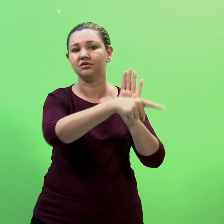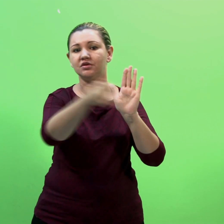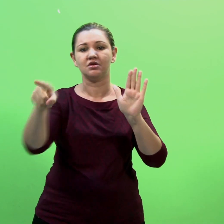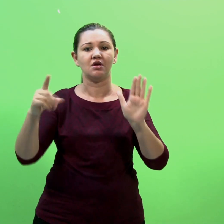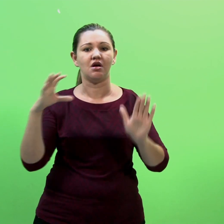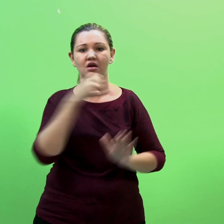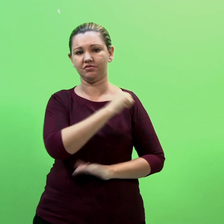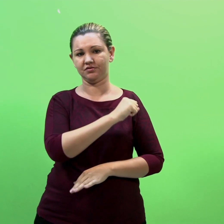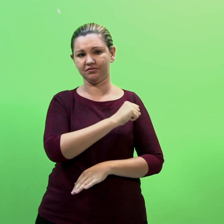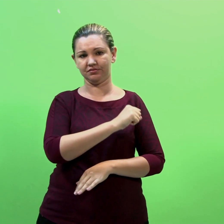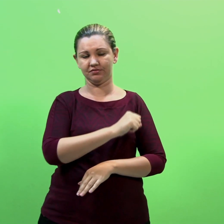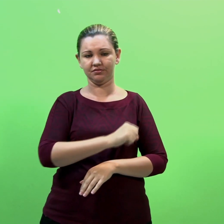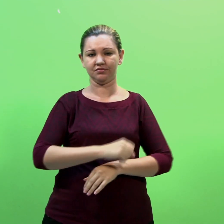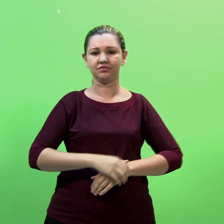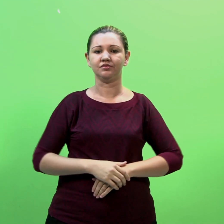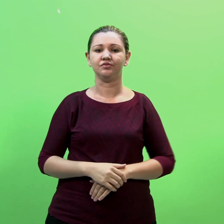trabalho antes do conhecimento público